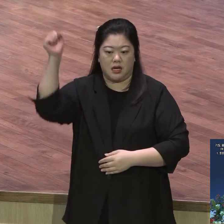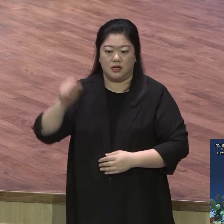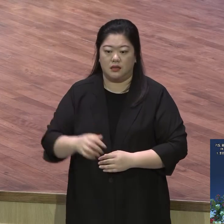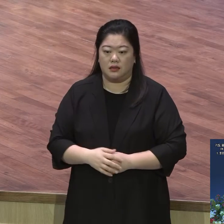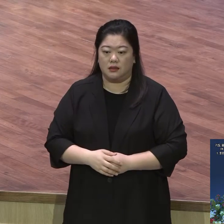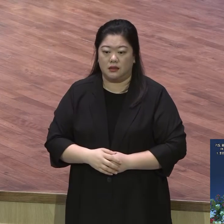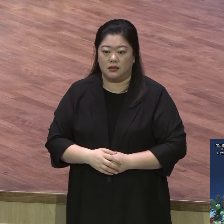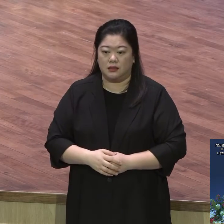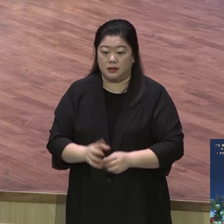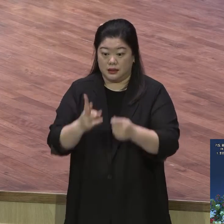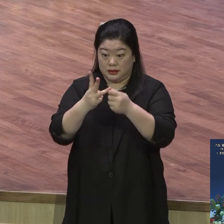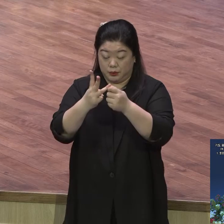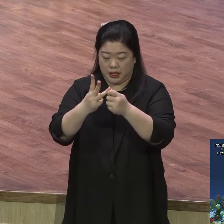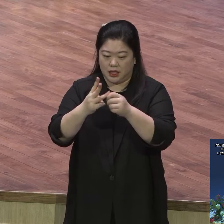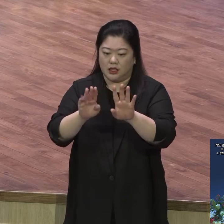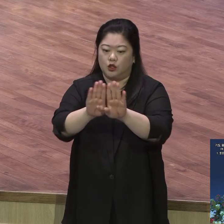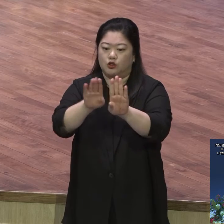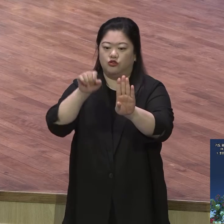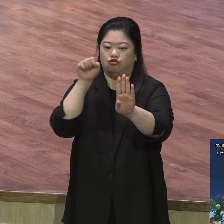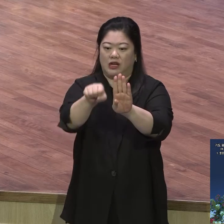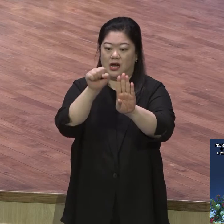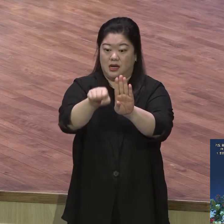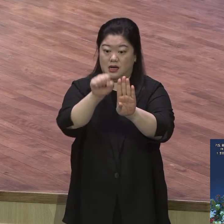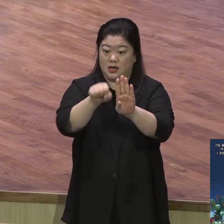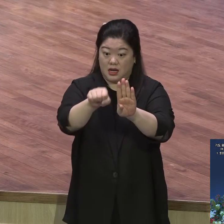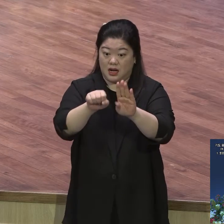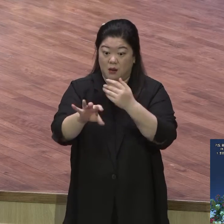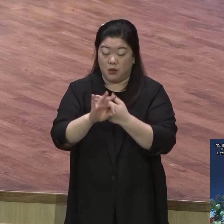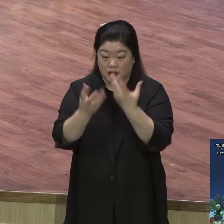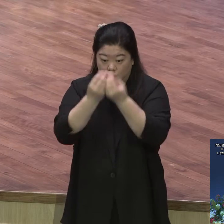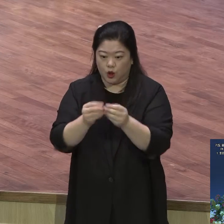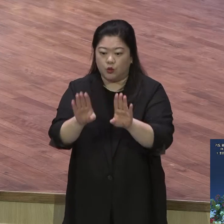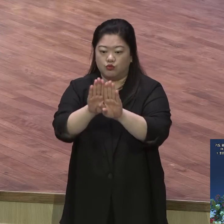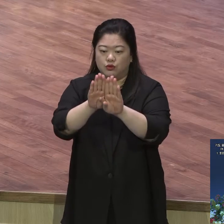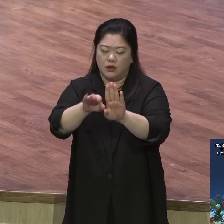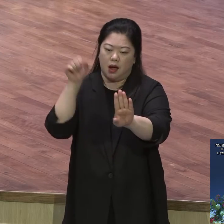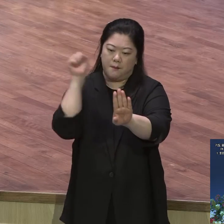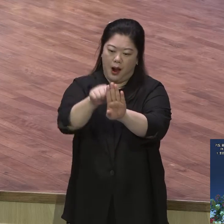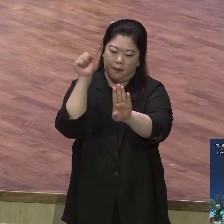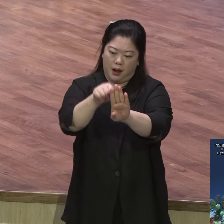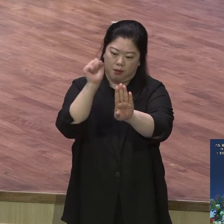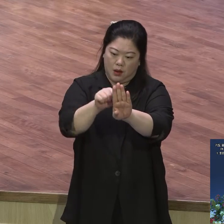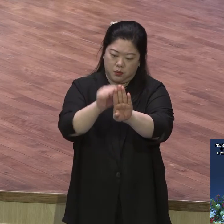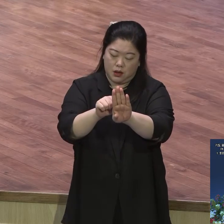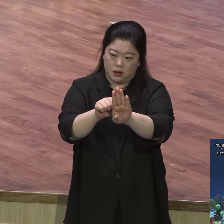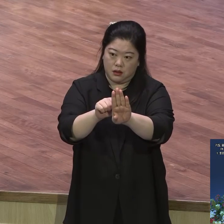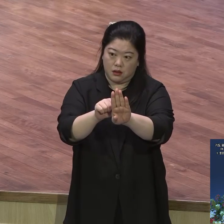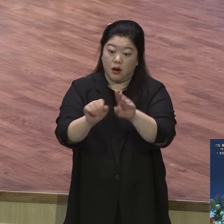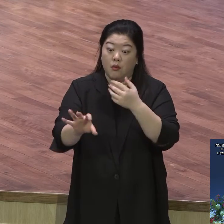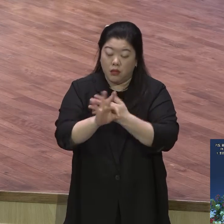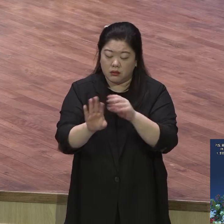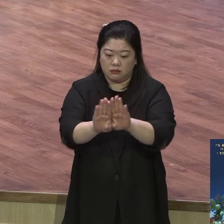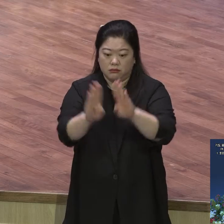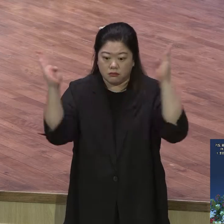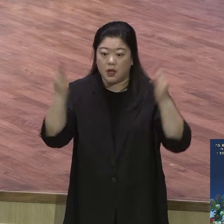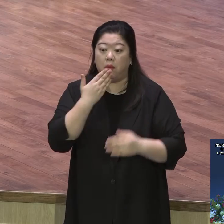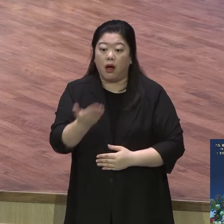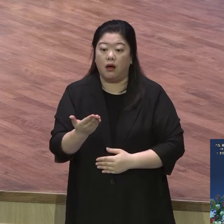이제 문만 열면 응답이 오는데 시간표가 가까이 왔다 응답의 시간표가 가까이